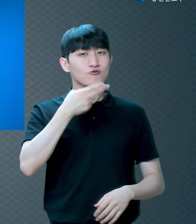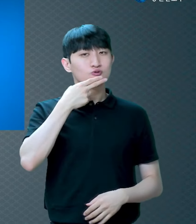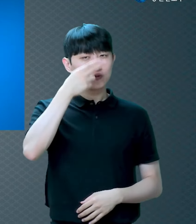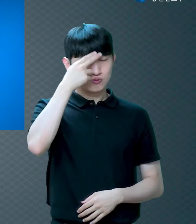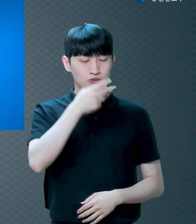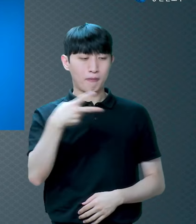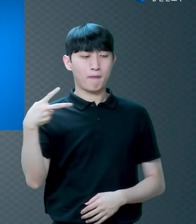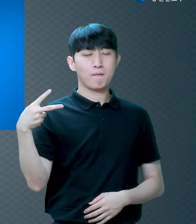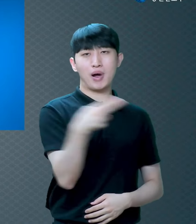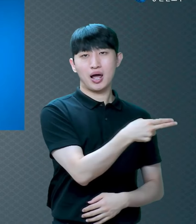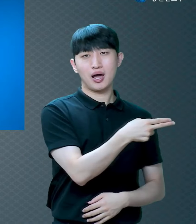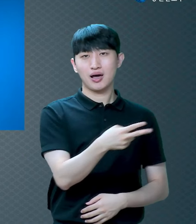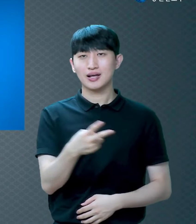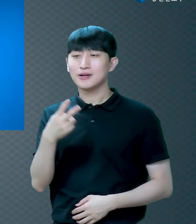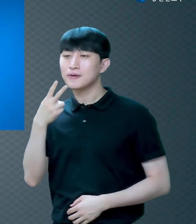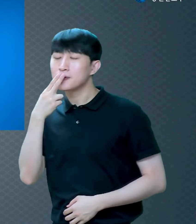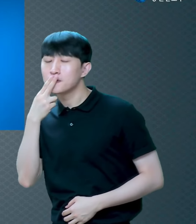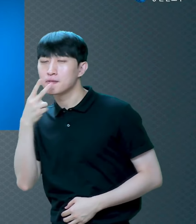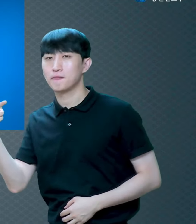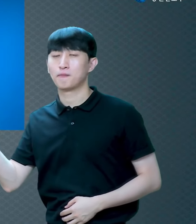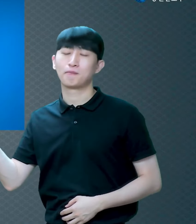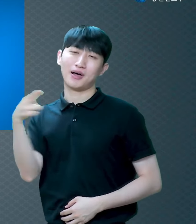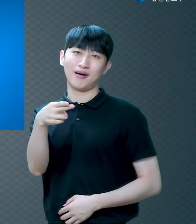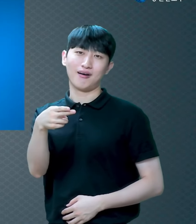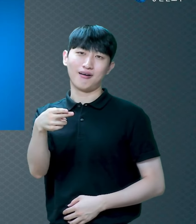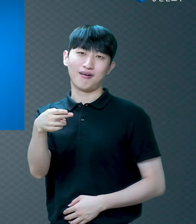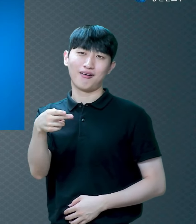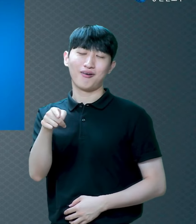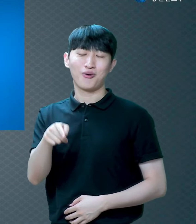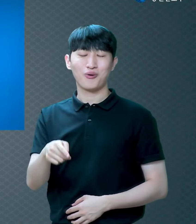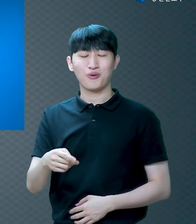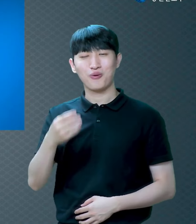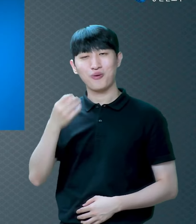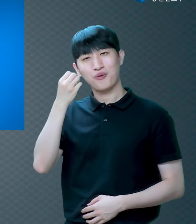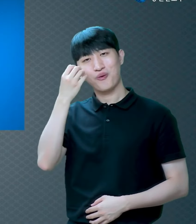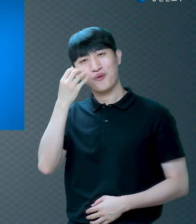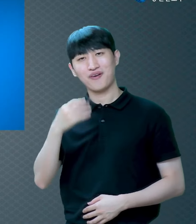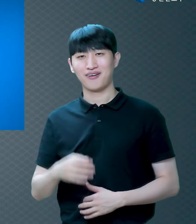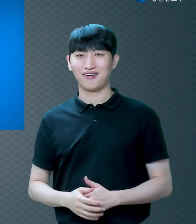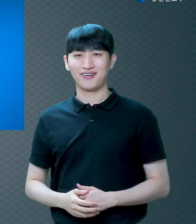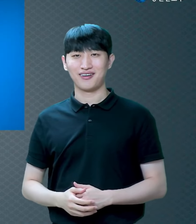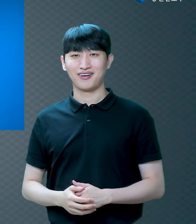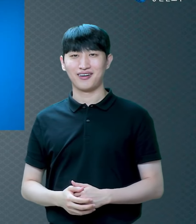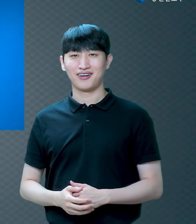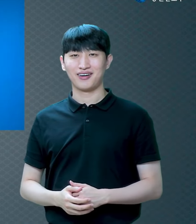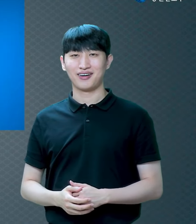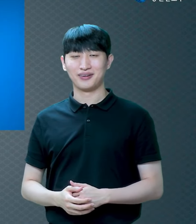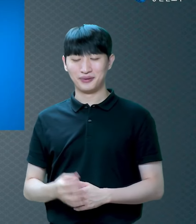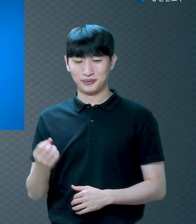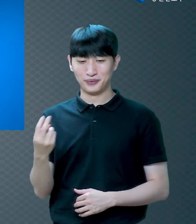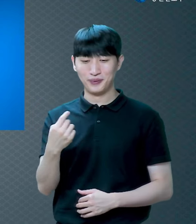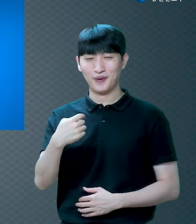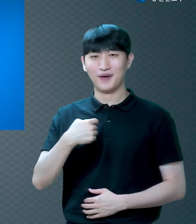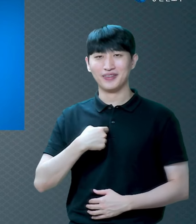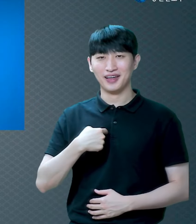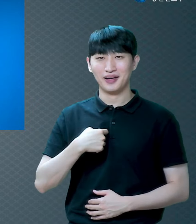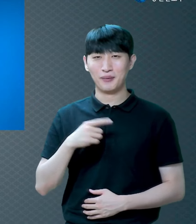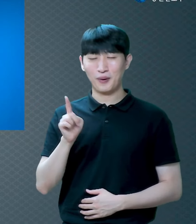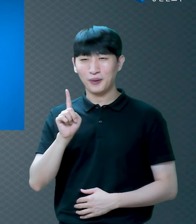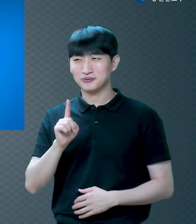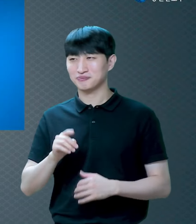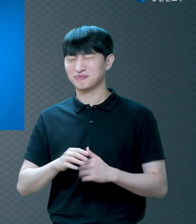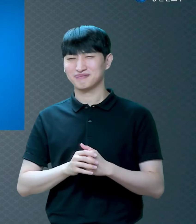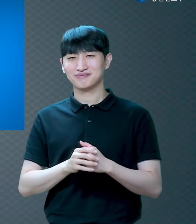정말 신기하더라고요 제가 잡기에 능한 사람입니다 동그란 건 다 좋아해요 구슬치기부터 당구